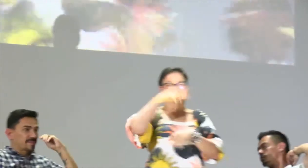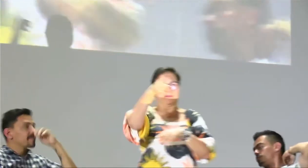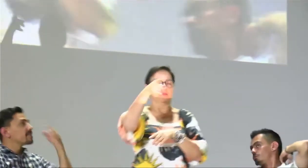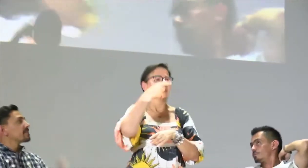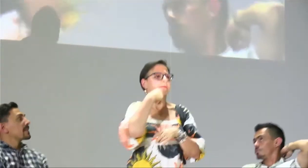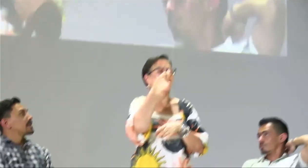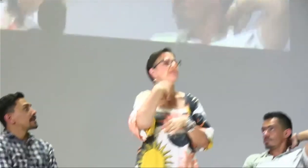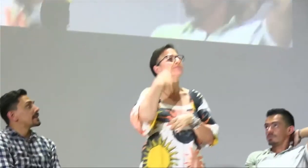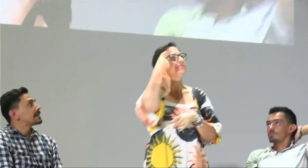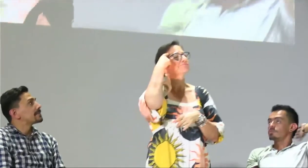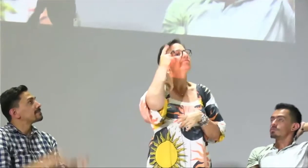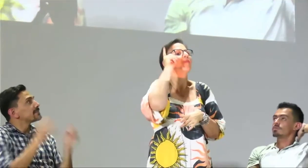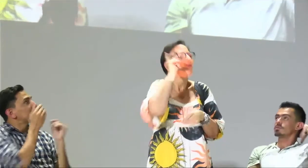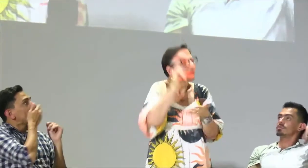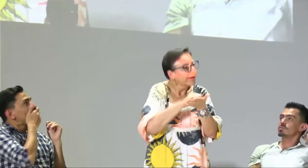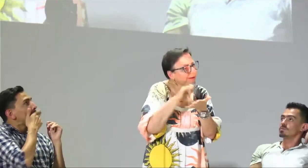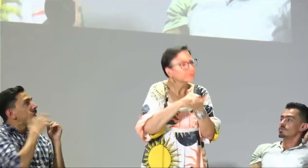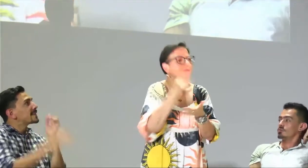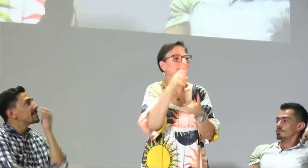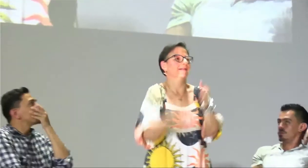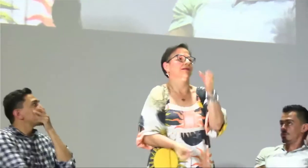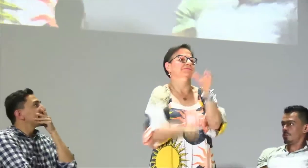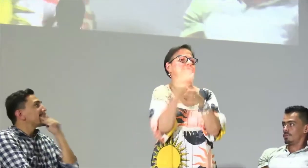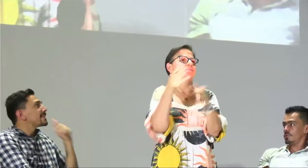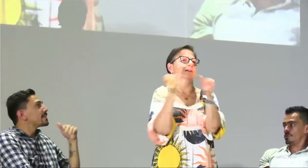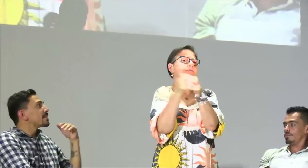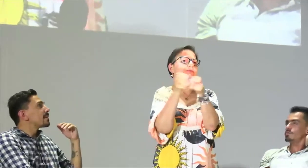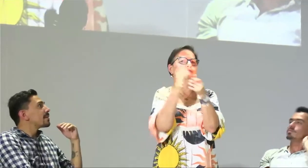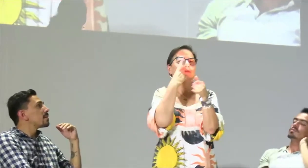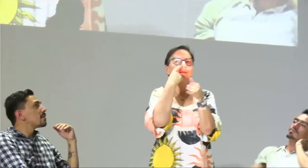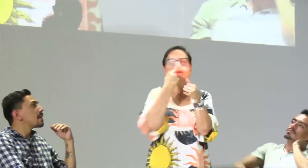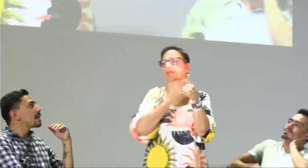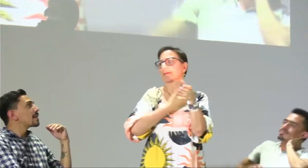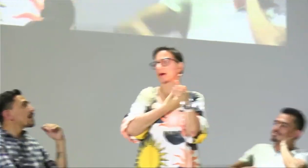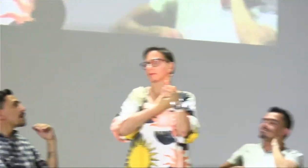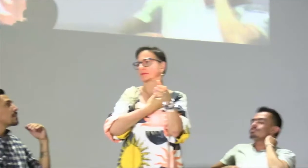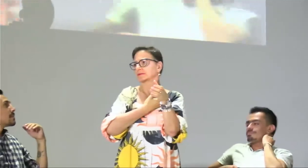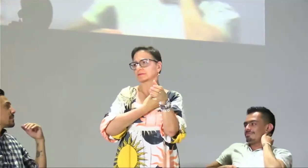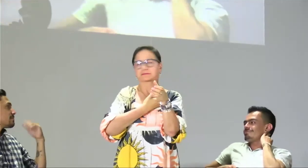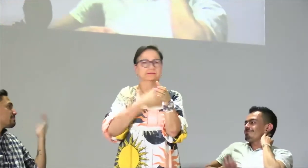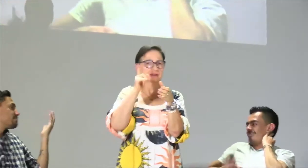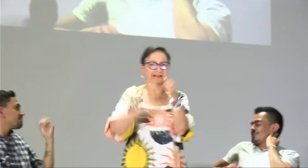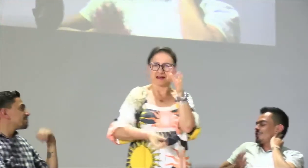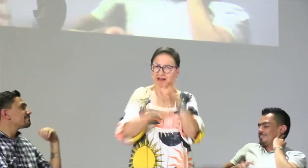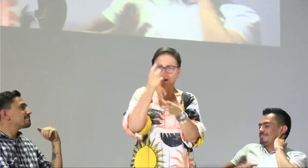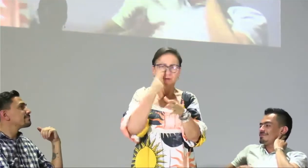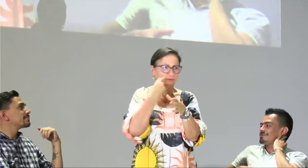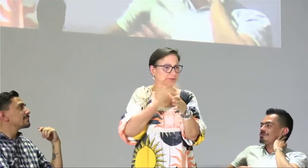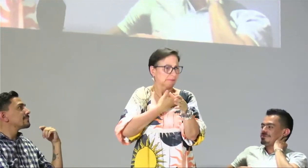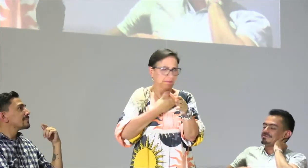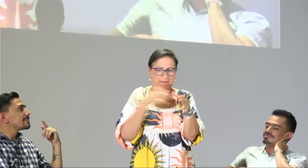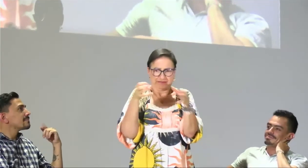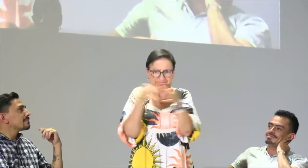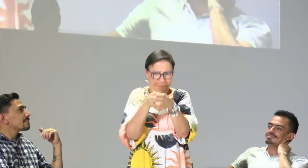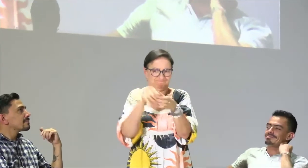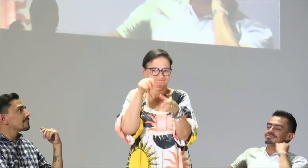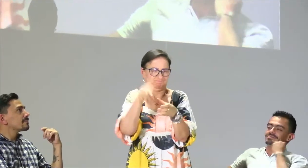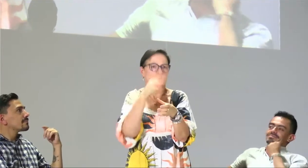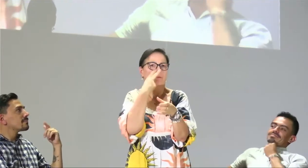pensando en esa pregunta es por eso que es importante crear asociaciones de padres de familia que ellos tengan el